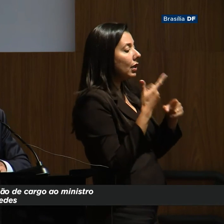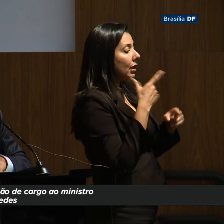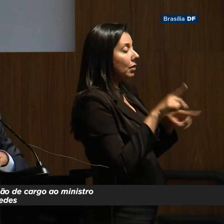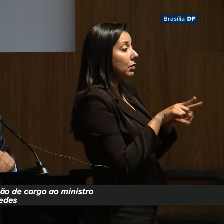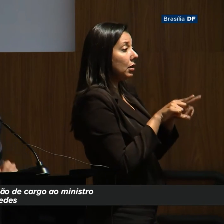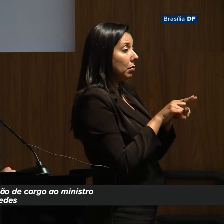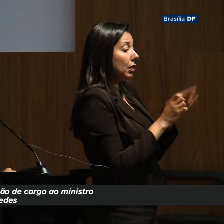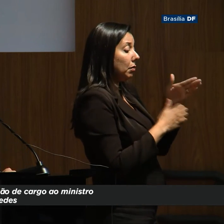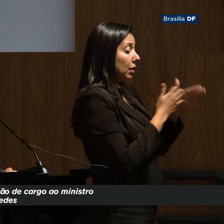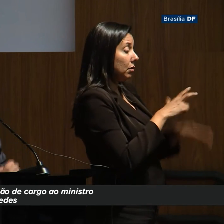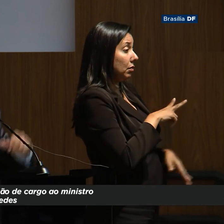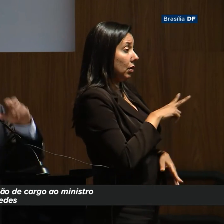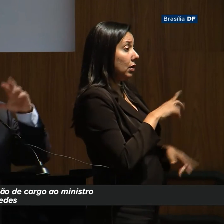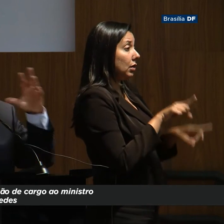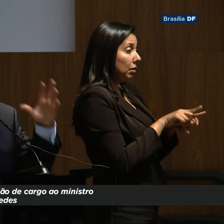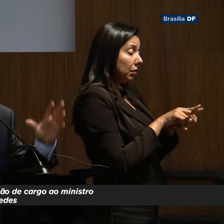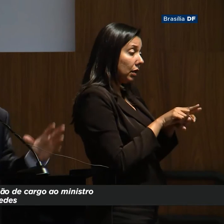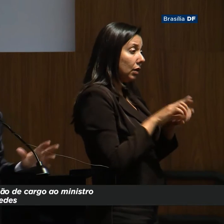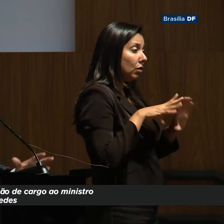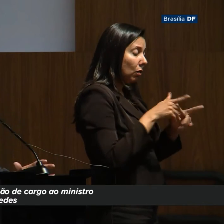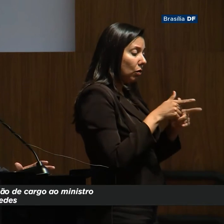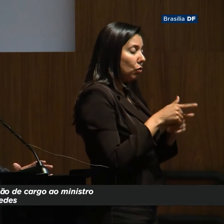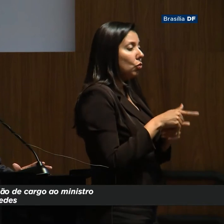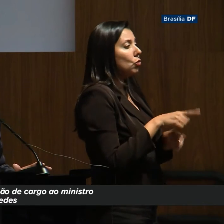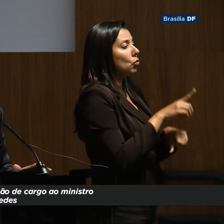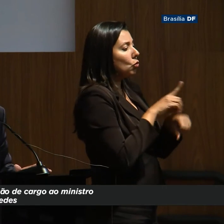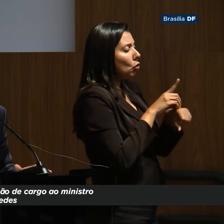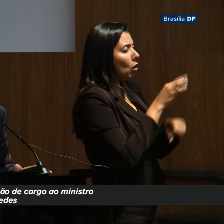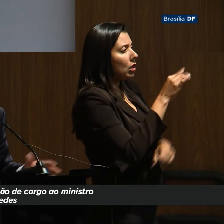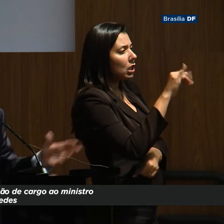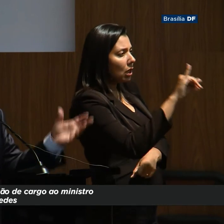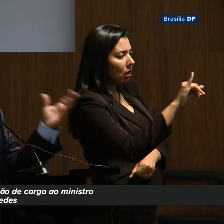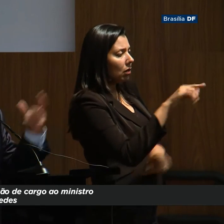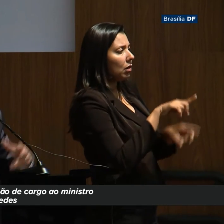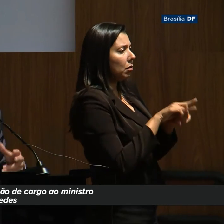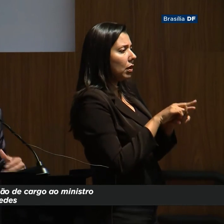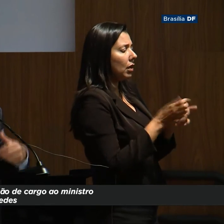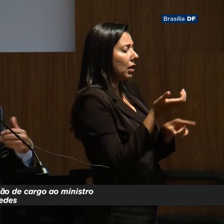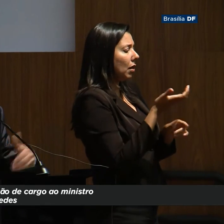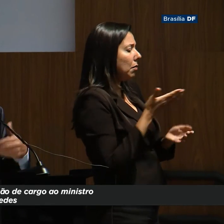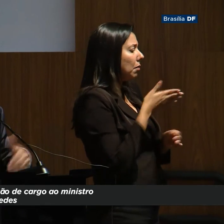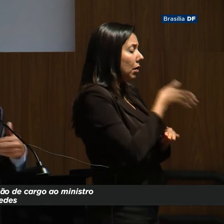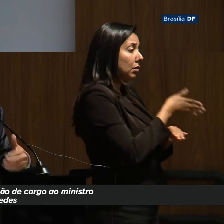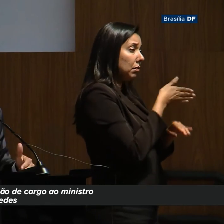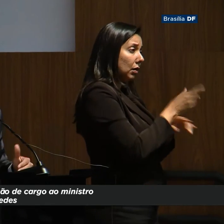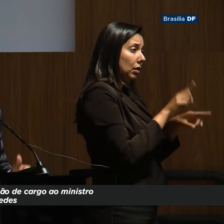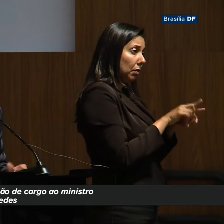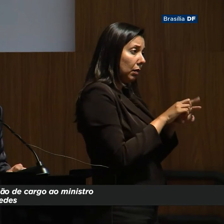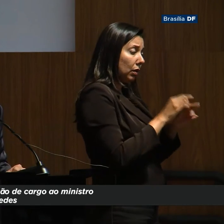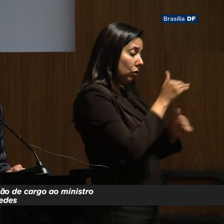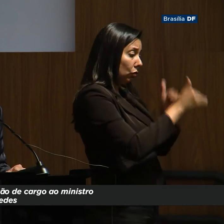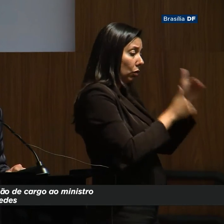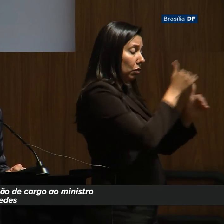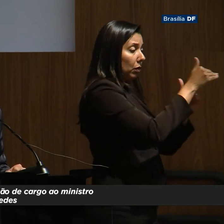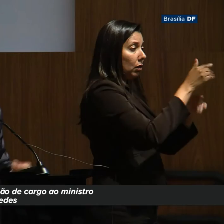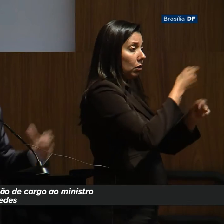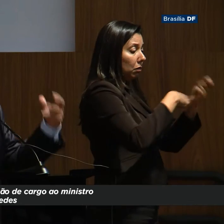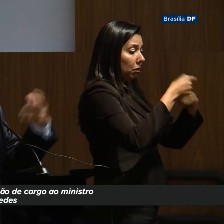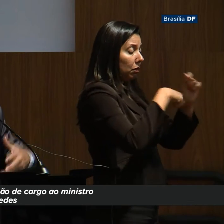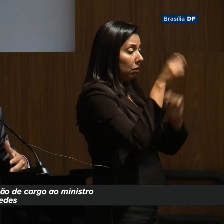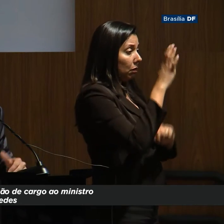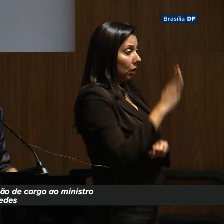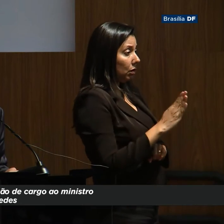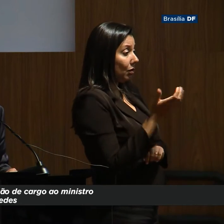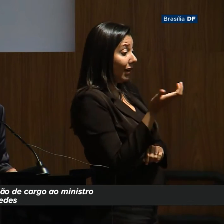privatizações, nós queremos o crowd in, tem trilhões de dólares no mundo inteiro querendo participar do aumento de produtividade da economia brasileira,